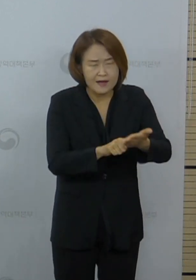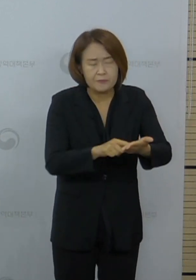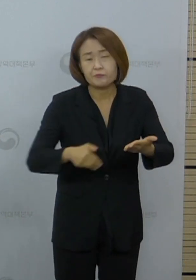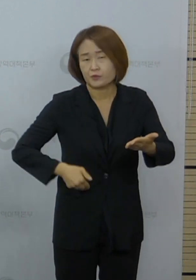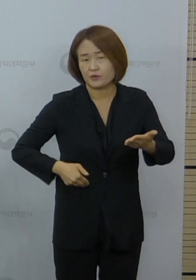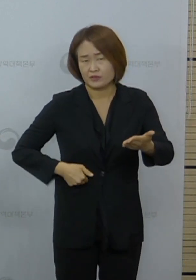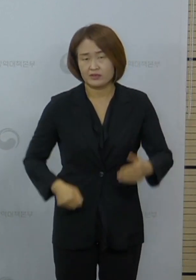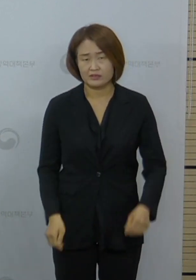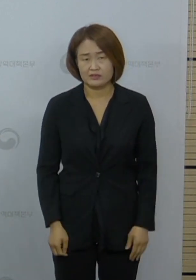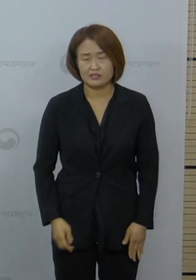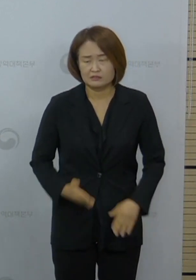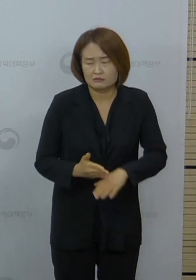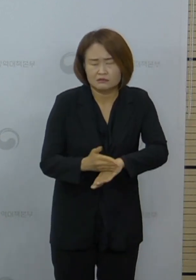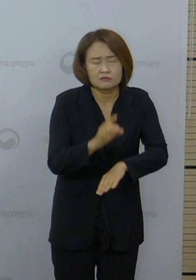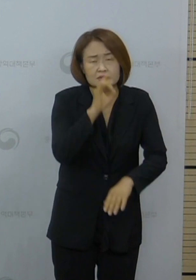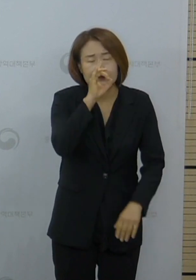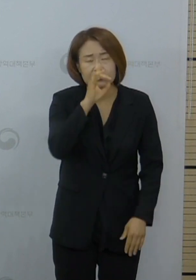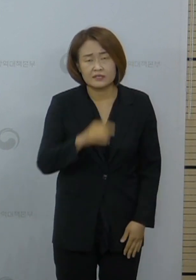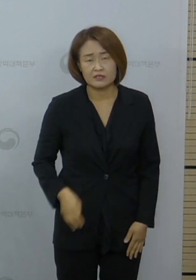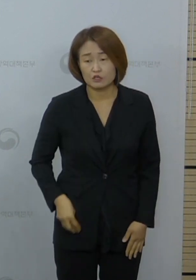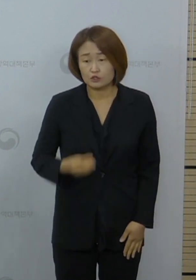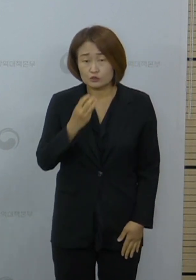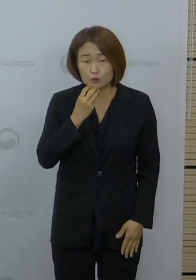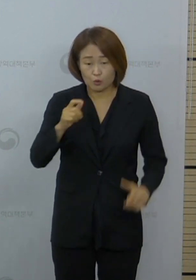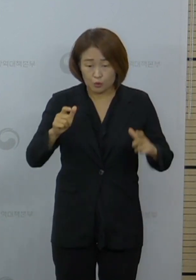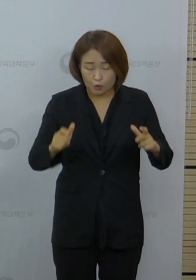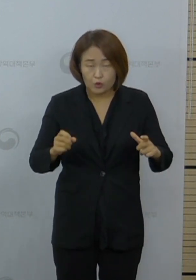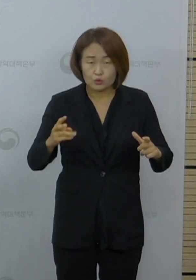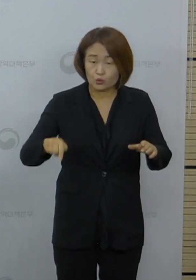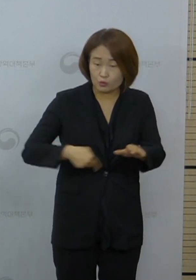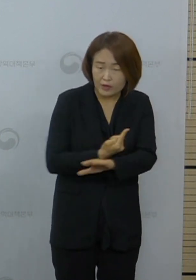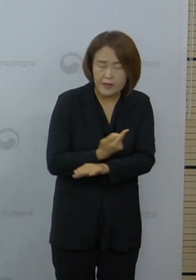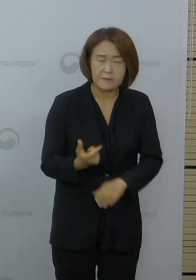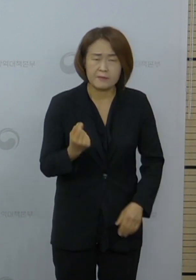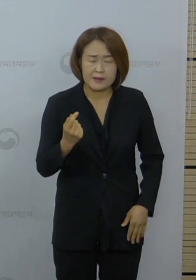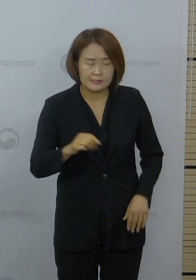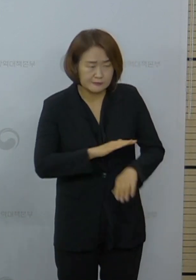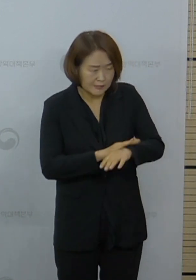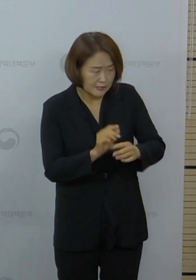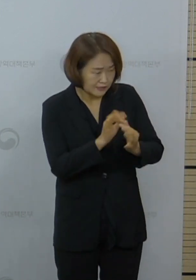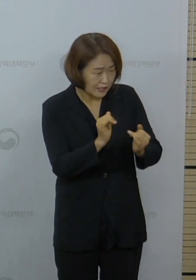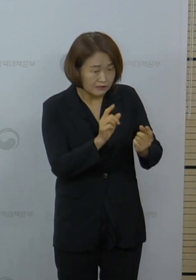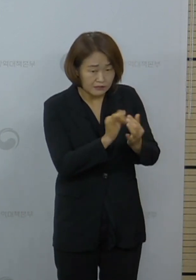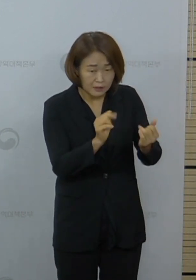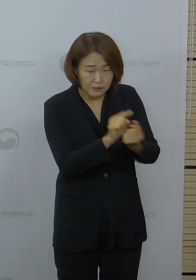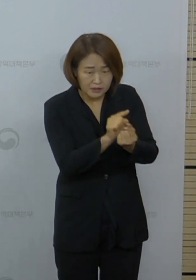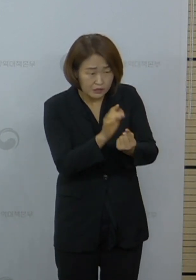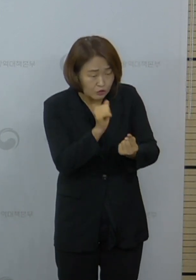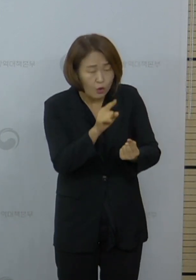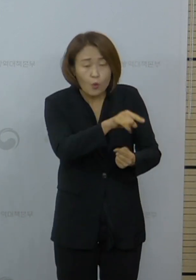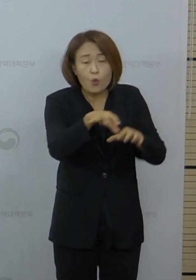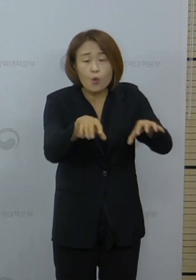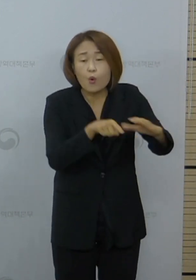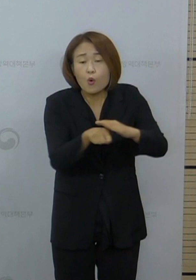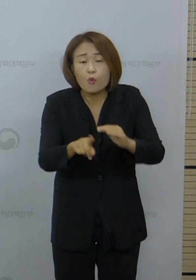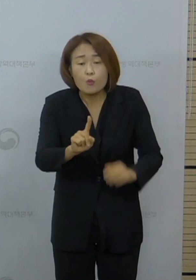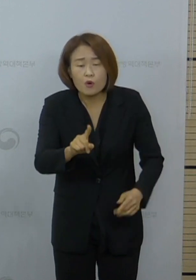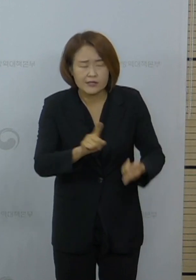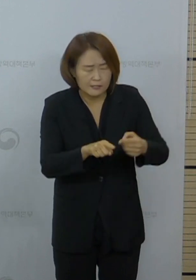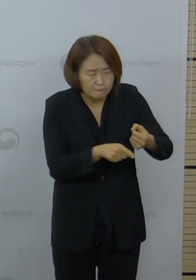필요한 상황입니다. 서울시 등 지자체가 신속한 역학조사와 광범위한 진단검사로